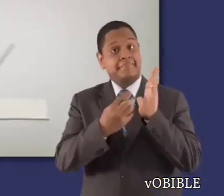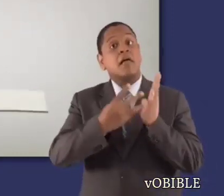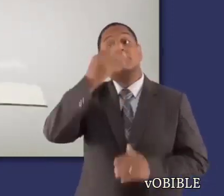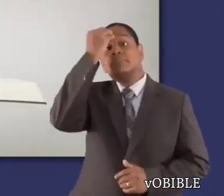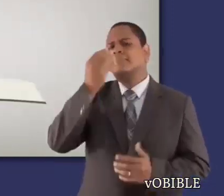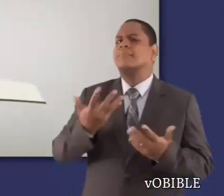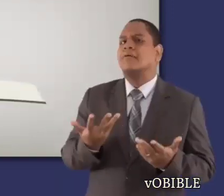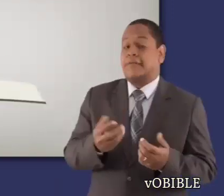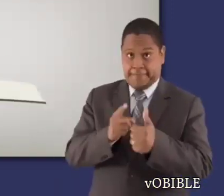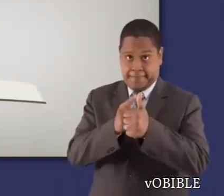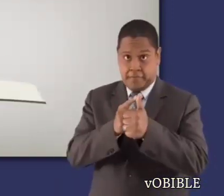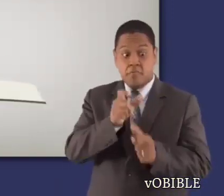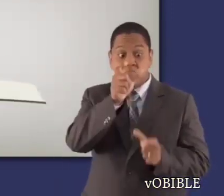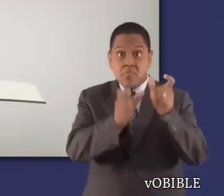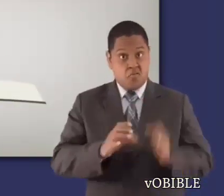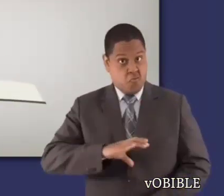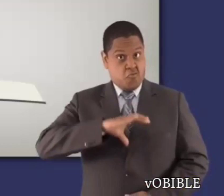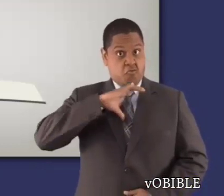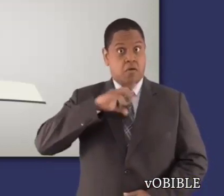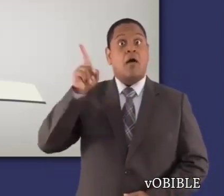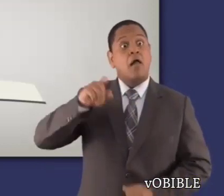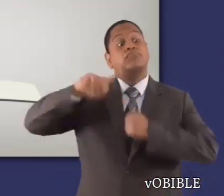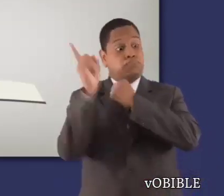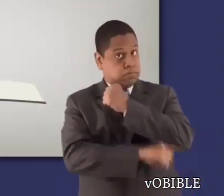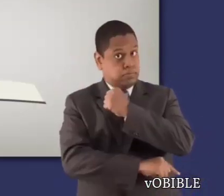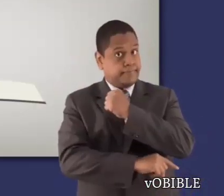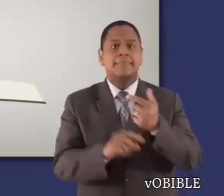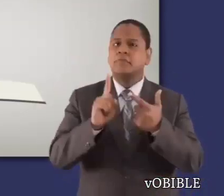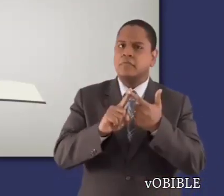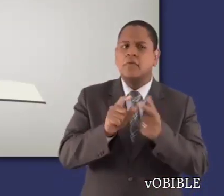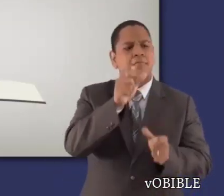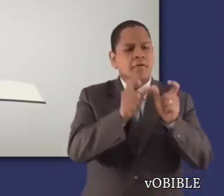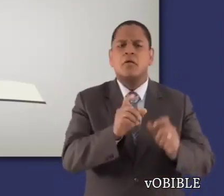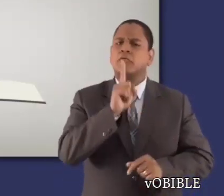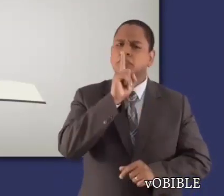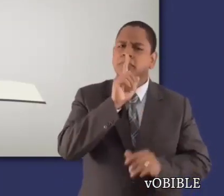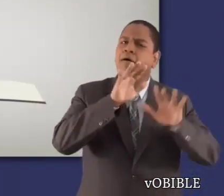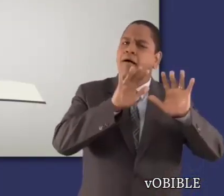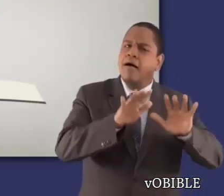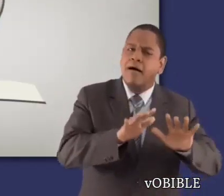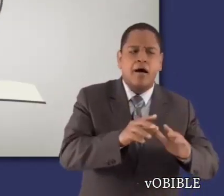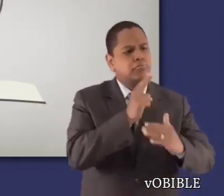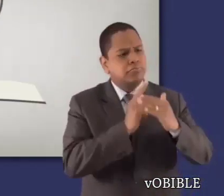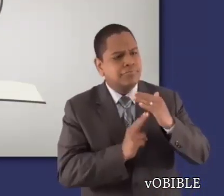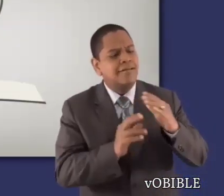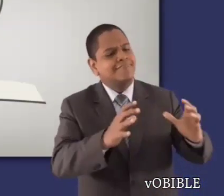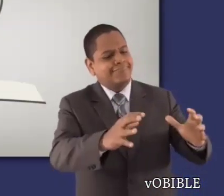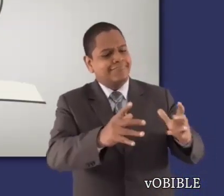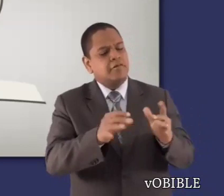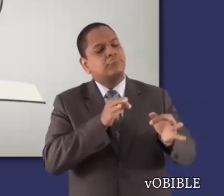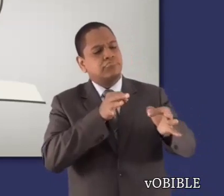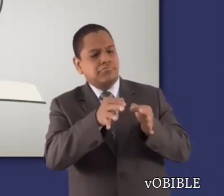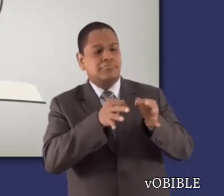Cuando lea el libro de Éxodo, fíjese en que Jehová humilla a los orgullosos. Vea cómo usa a la